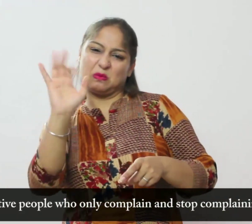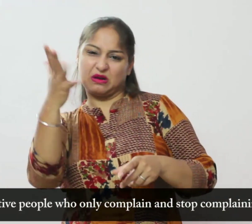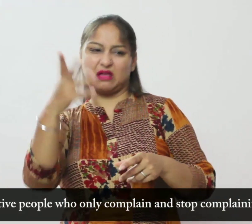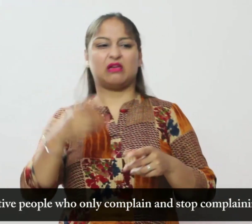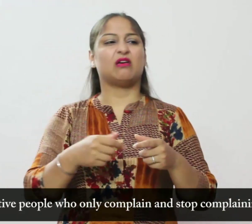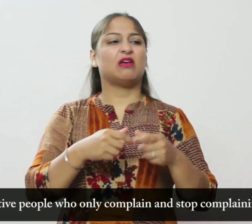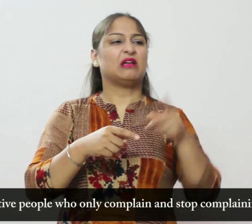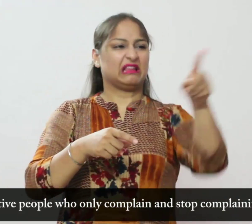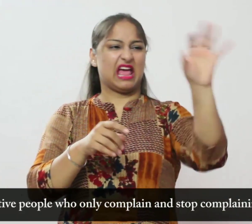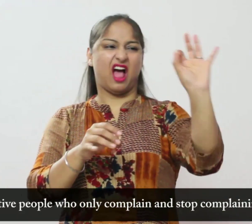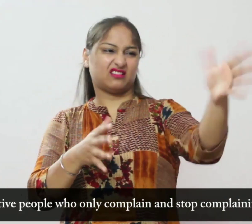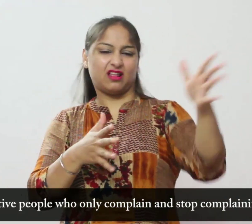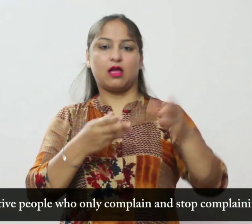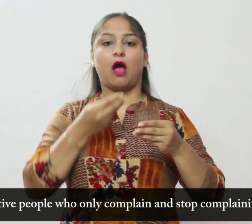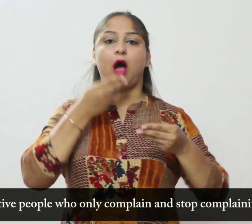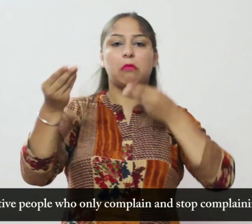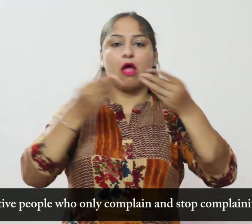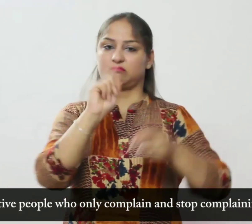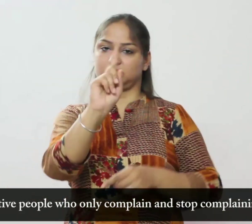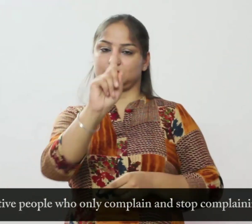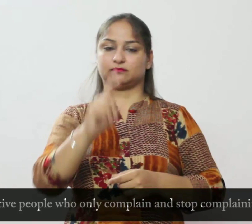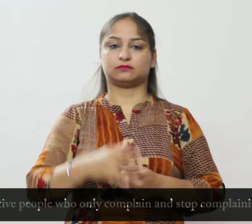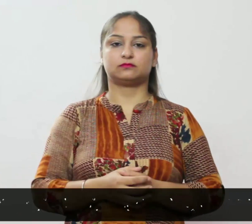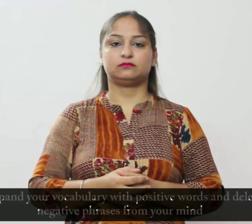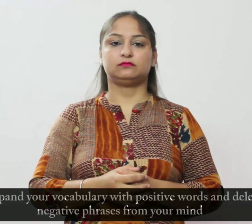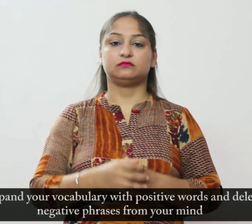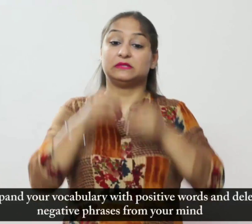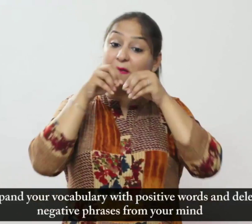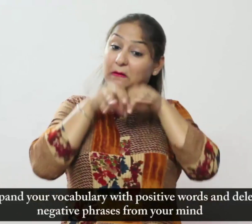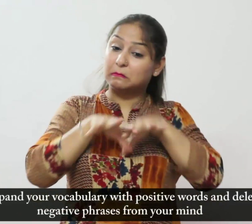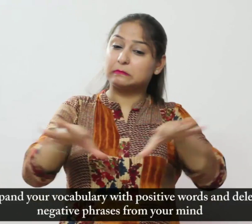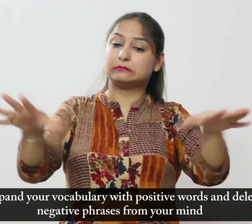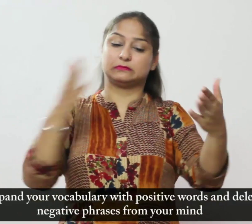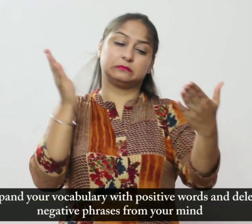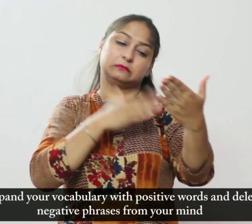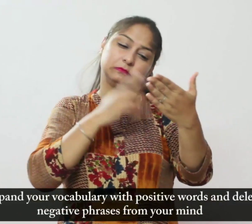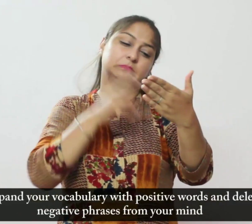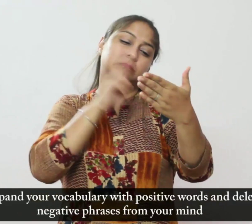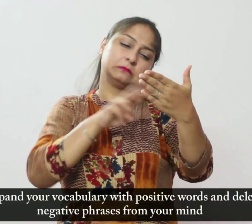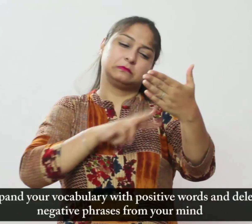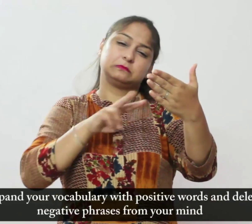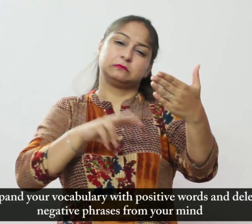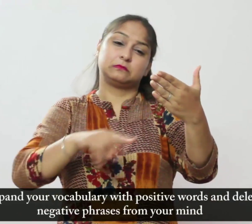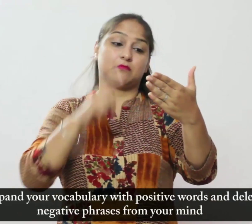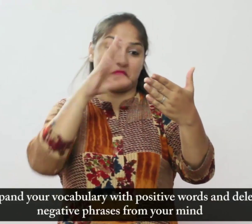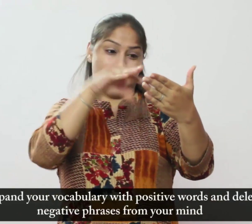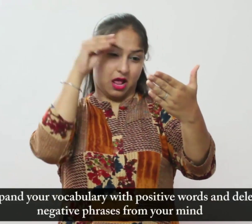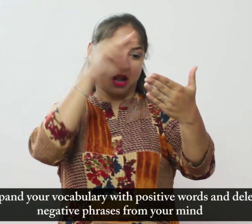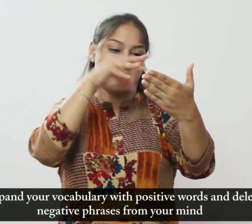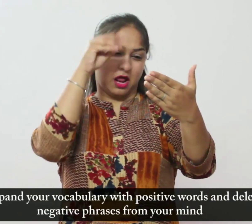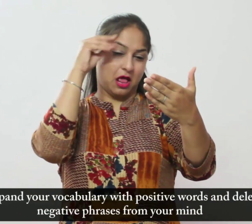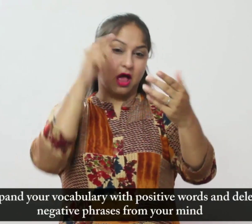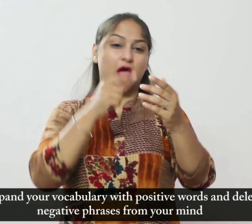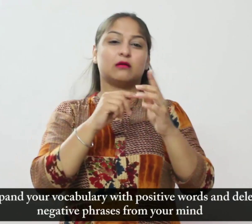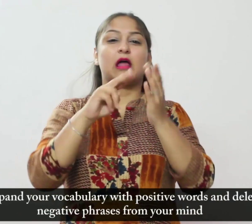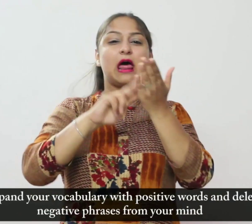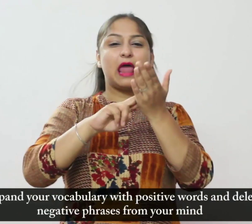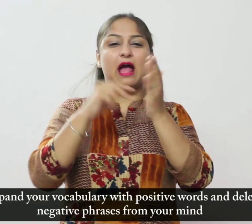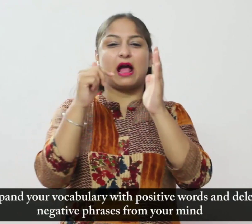शिकायत करना बंद कर देते हैं सकारात्मक शब्दों के साथ अपनी शब्द वाली का विस्तार करें और